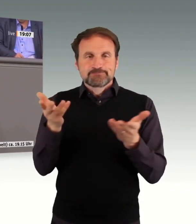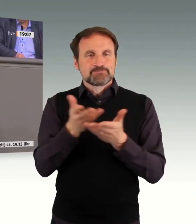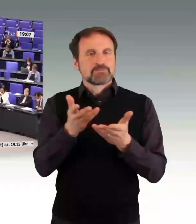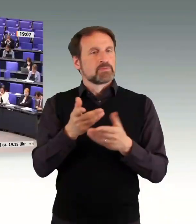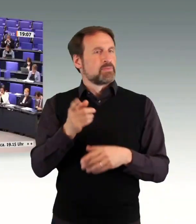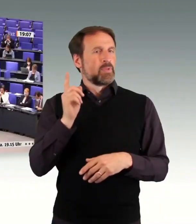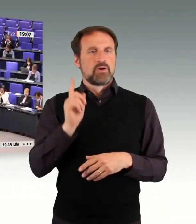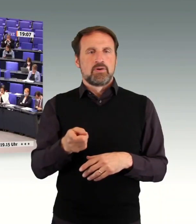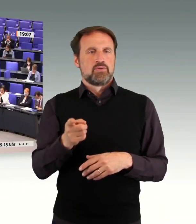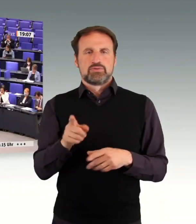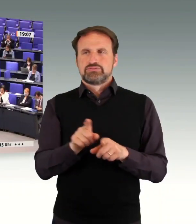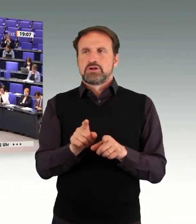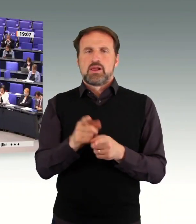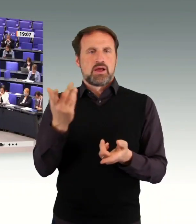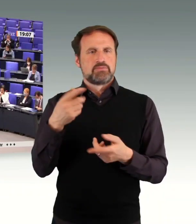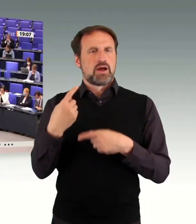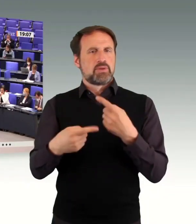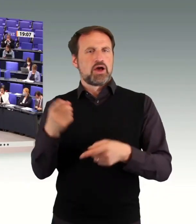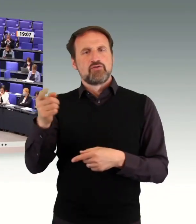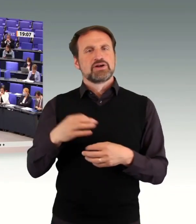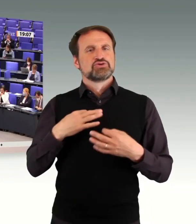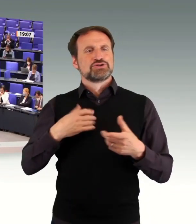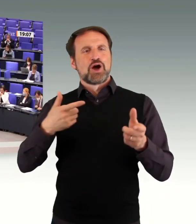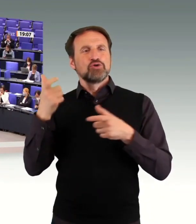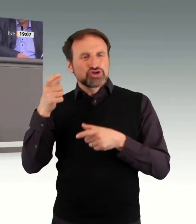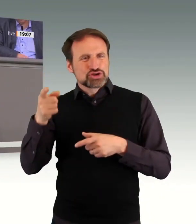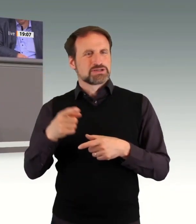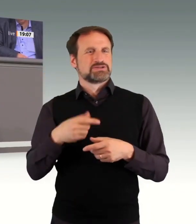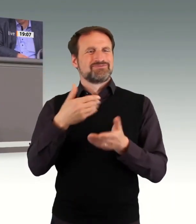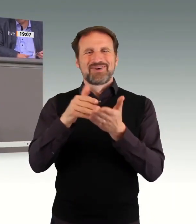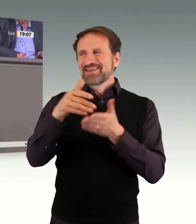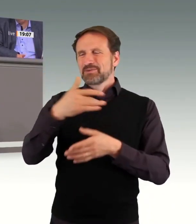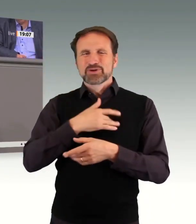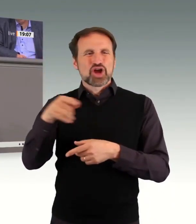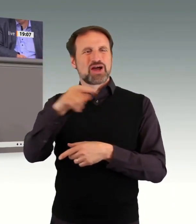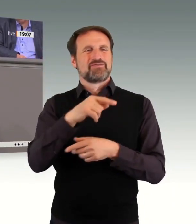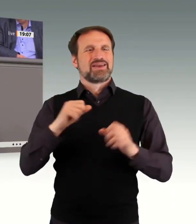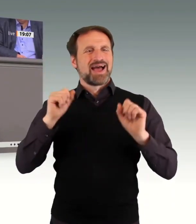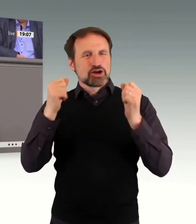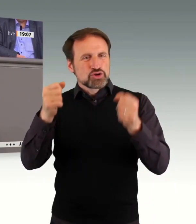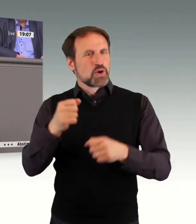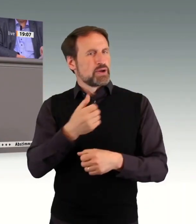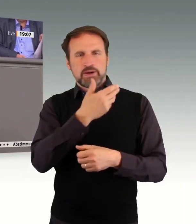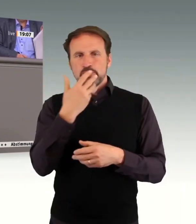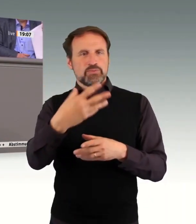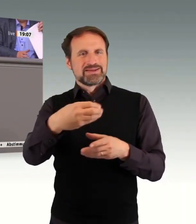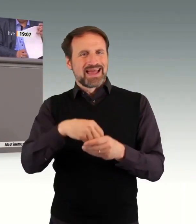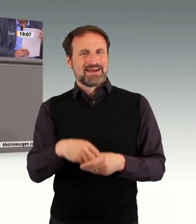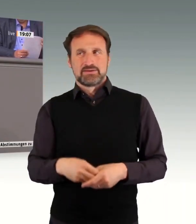Wir haben, und das begrüße ich dazu, jetzt eine interfraktionelle Arbeitsgruppe gebildet, in die ich viel Optimismus stecke. Aber